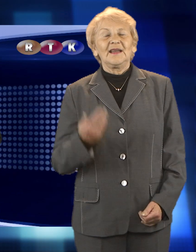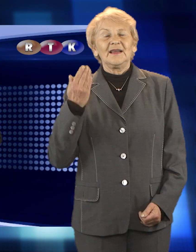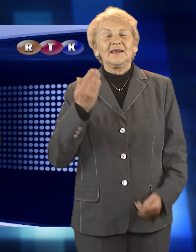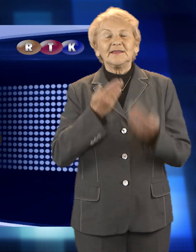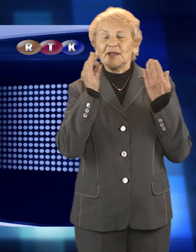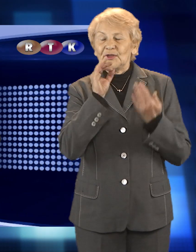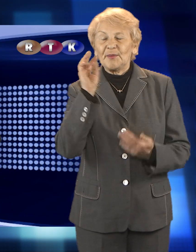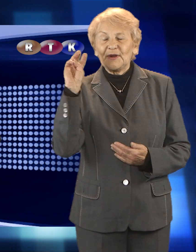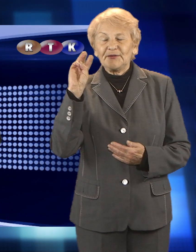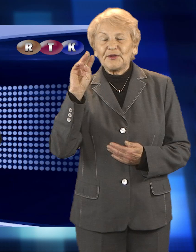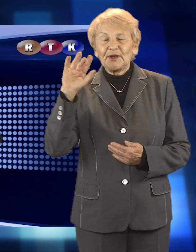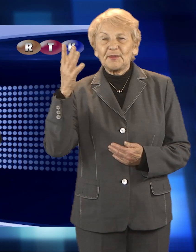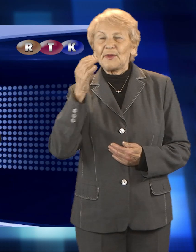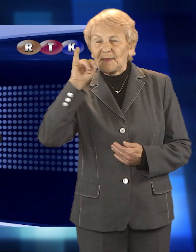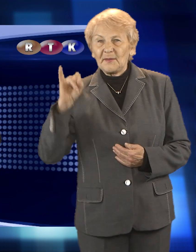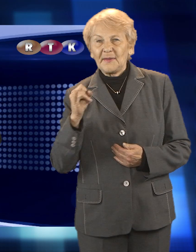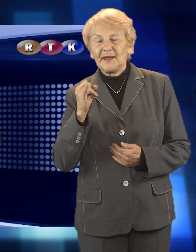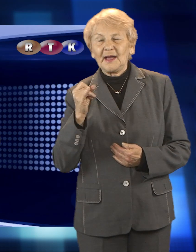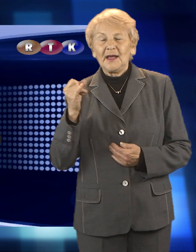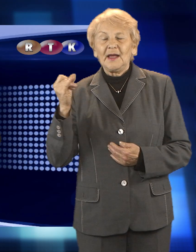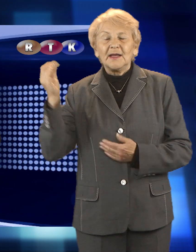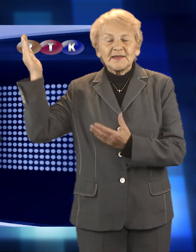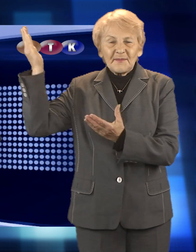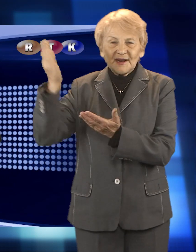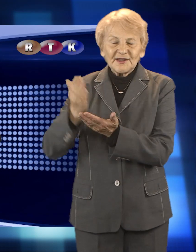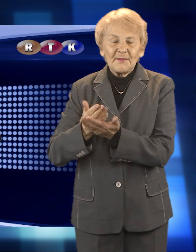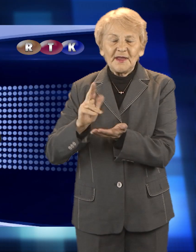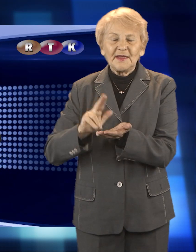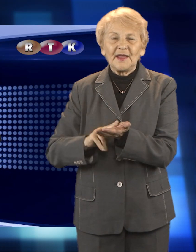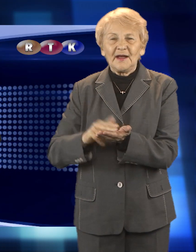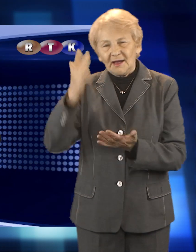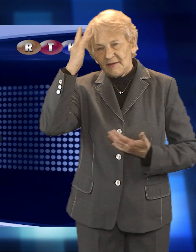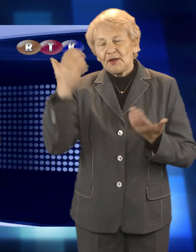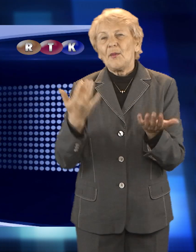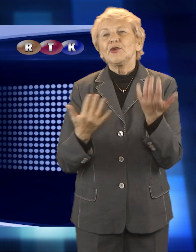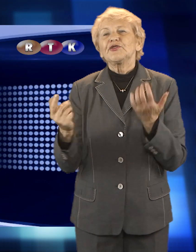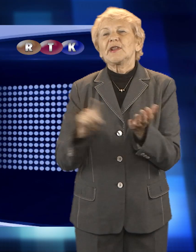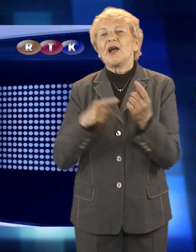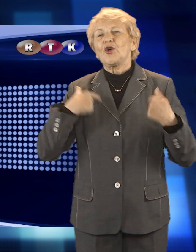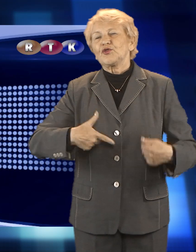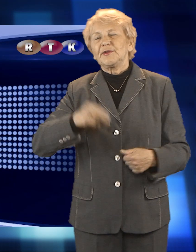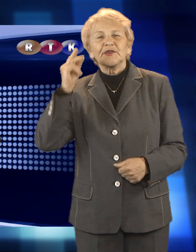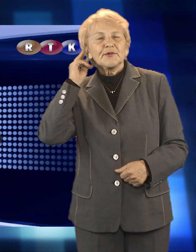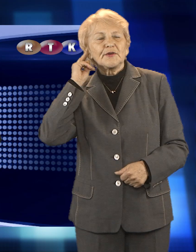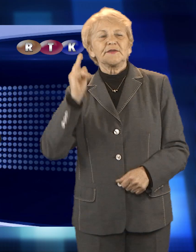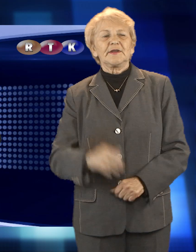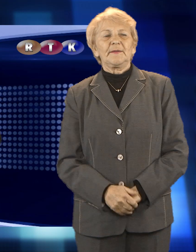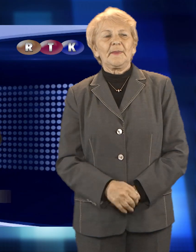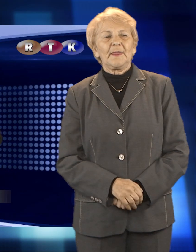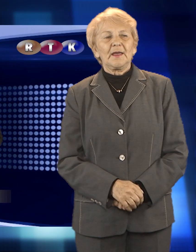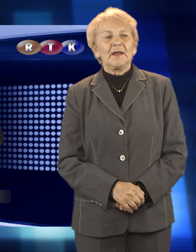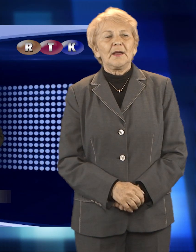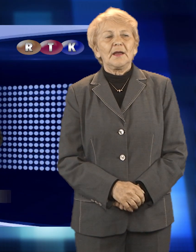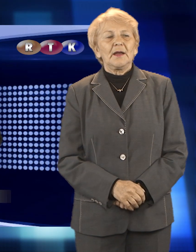Dzień dobry, dziś wtorek, 5 maja. Joanna Indraszczek-Kałówak. Zapraszam na wiadomości dla osób niesłyszących.